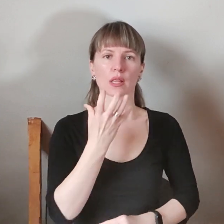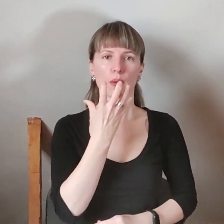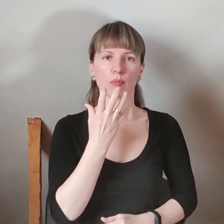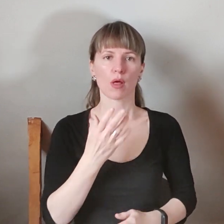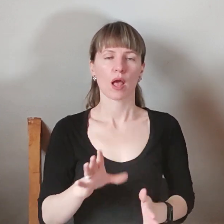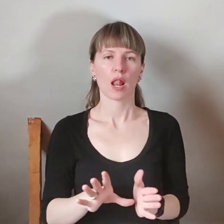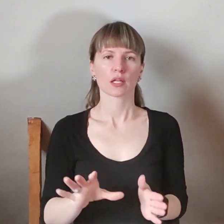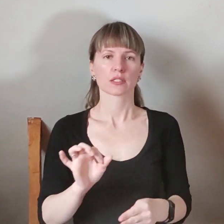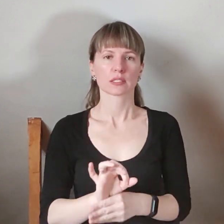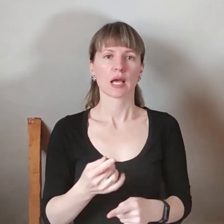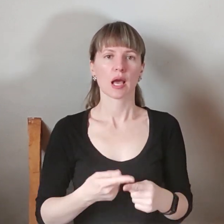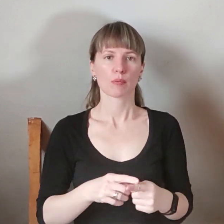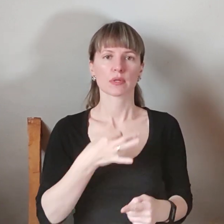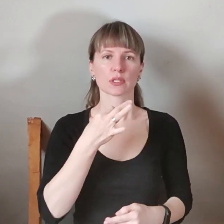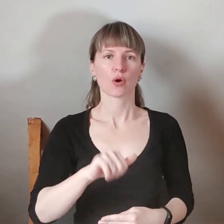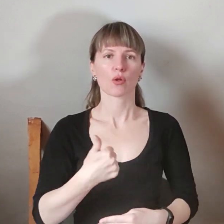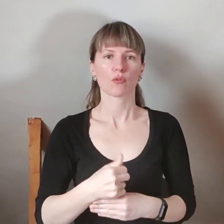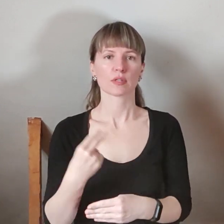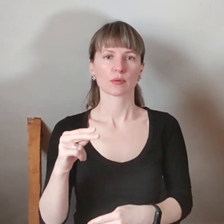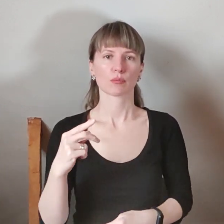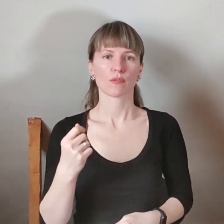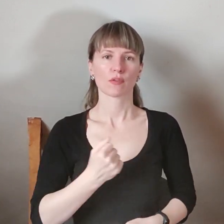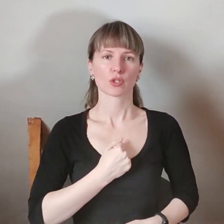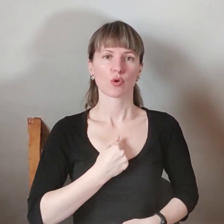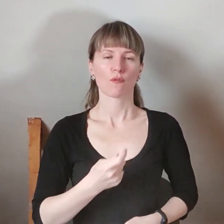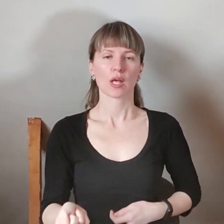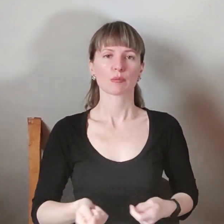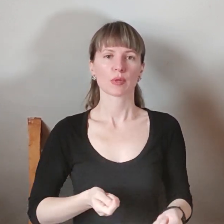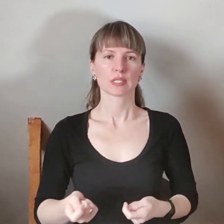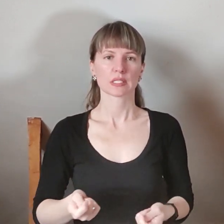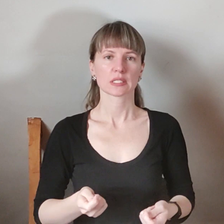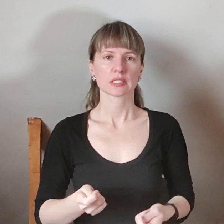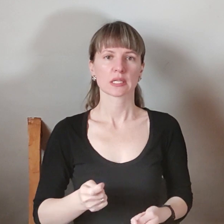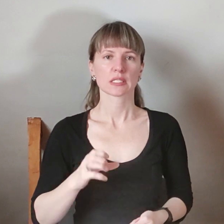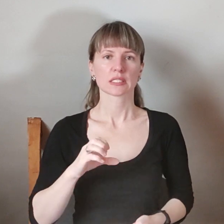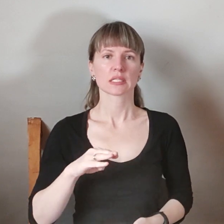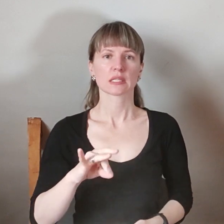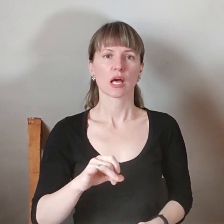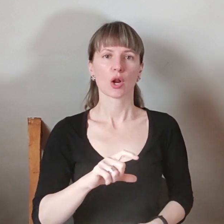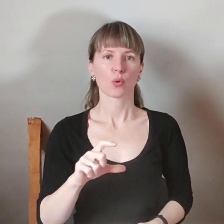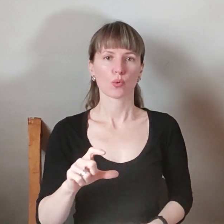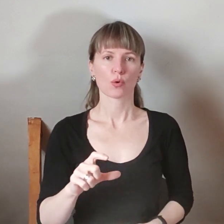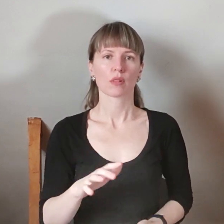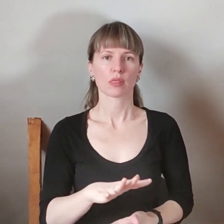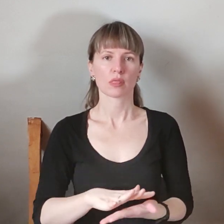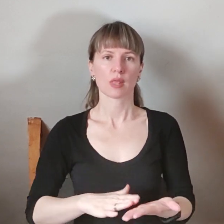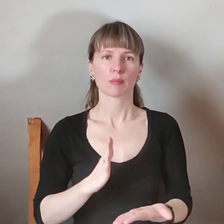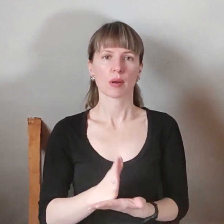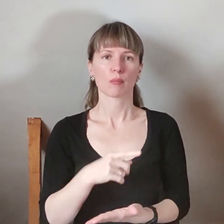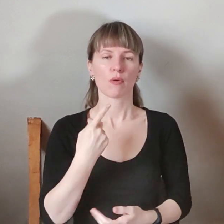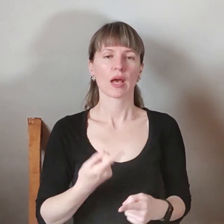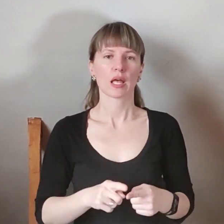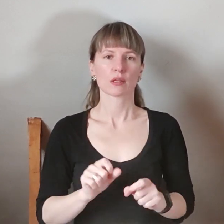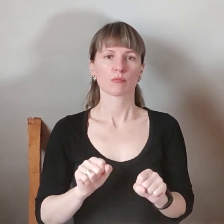зверненні повідомив голова Запорізько-обласної військової адміністрації Олександр Старого. Далі пряма мова. Це не може призвести до